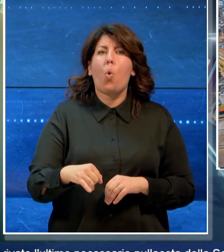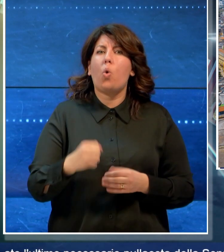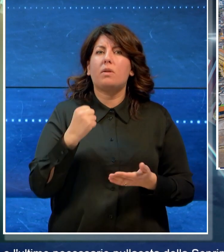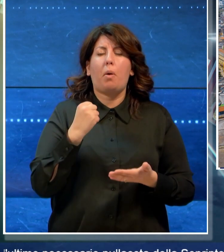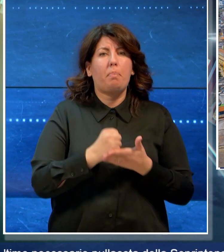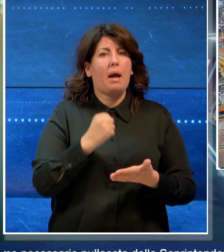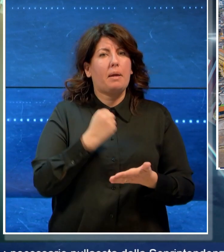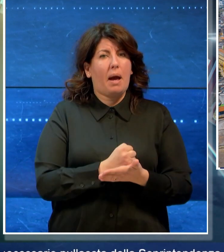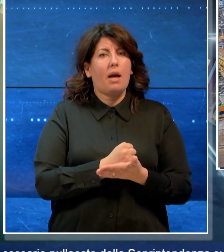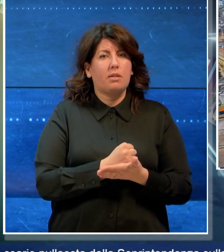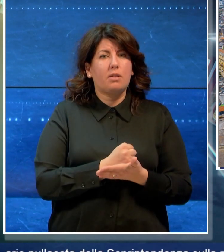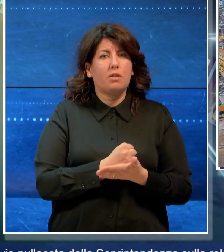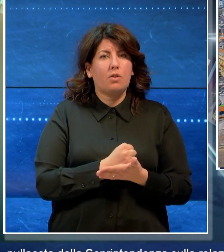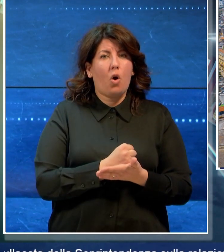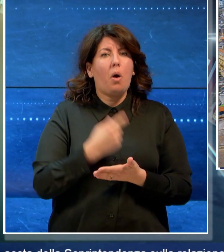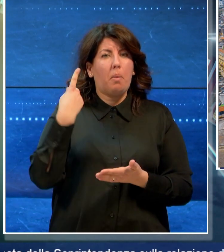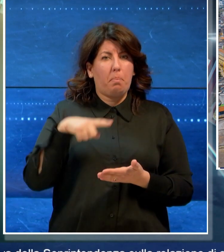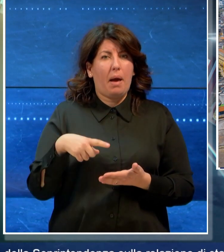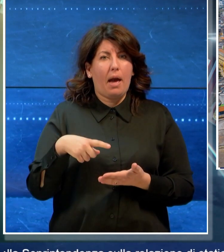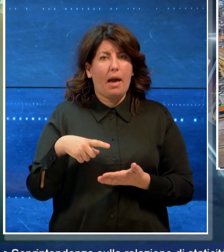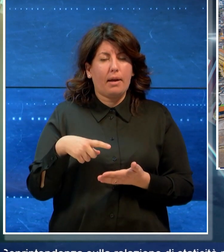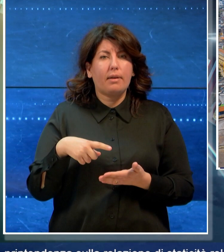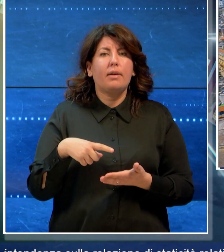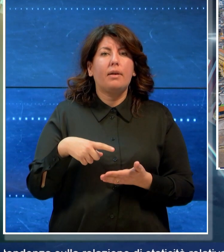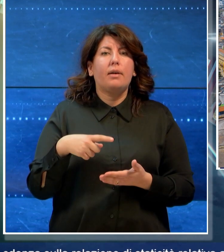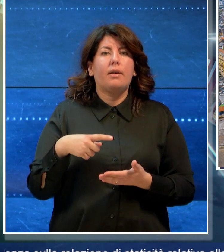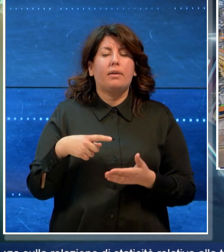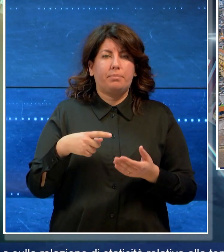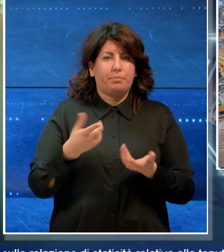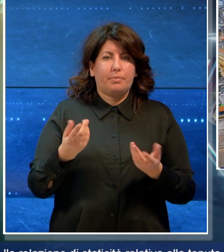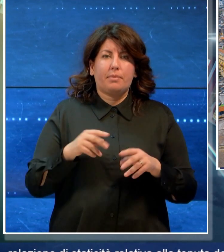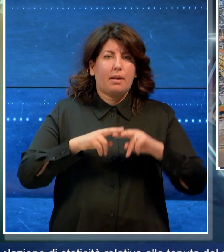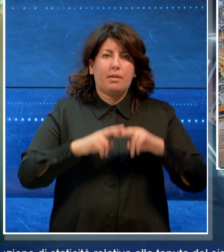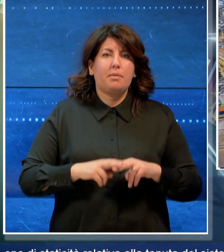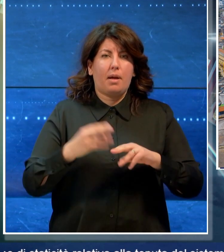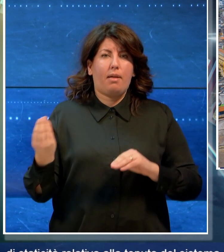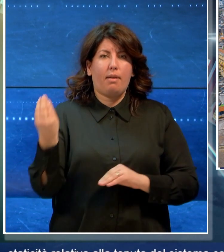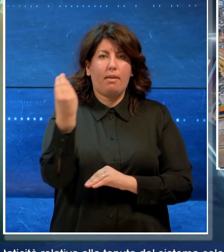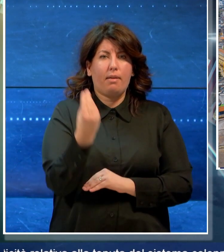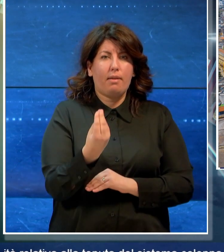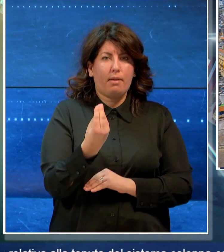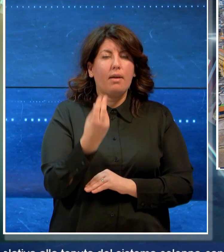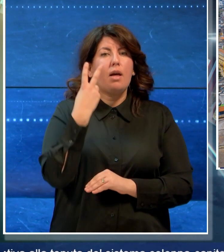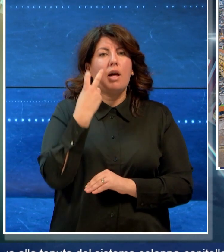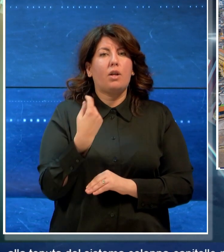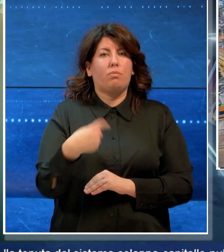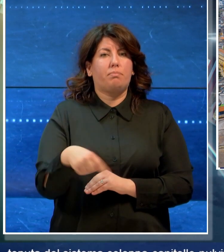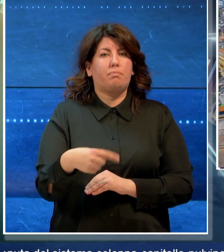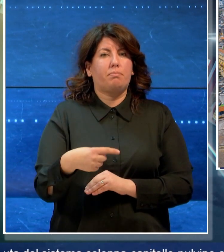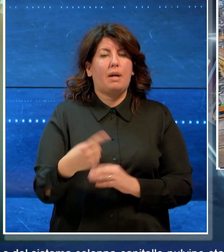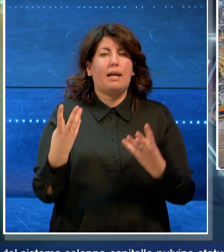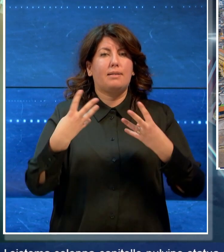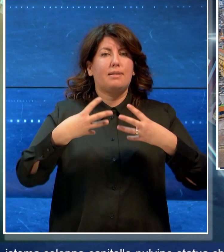soprintendenza sulla relazione di staticità relativa alla tenuta del